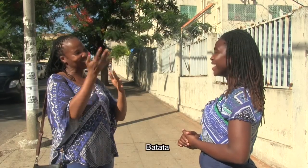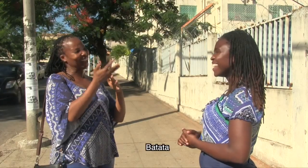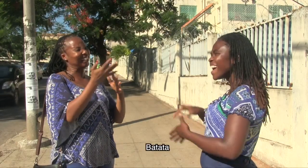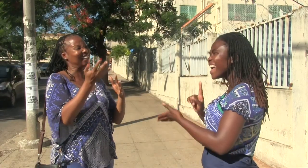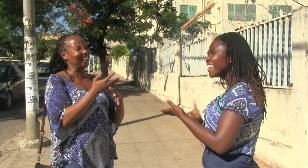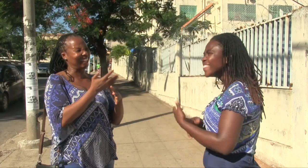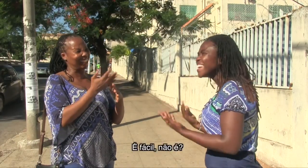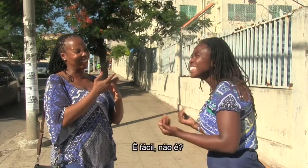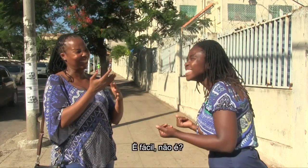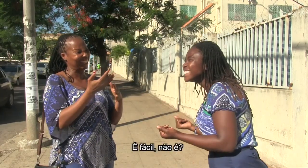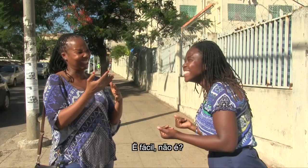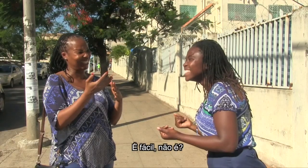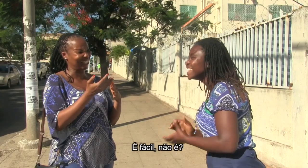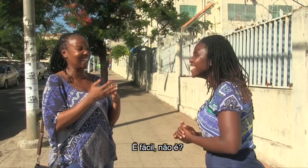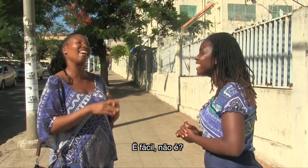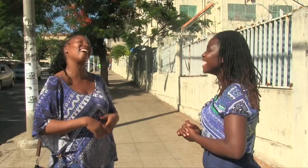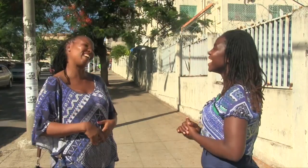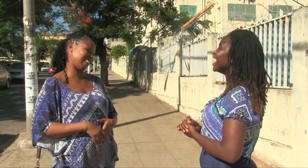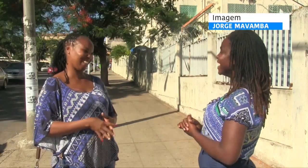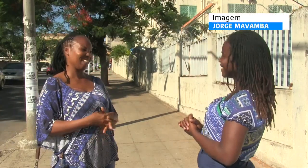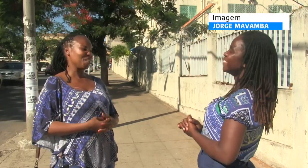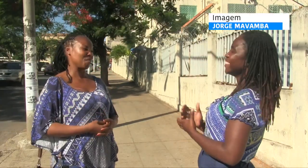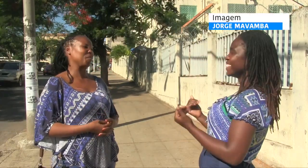Batata. É muito fácil, não é?